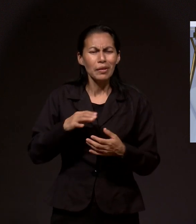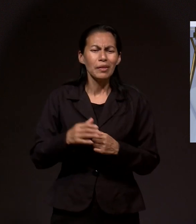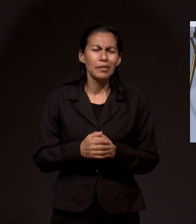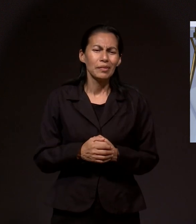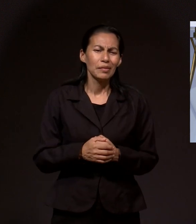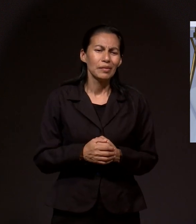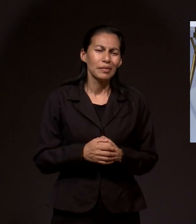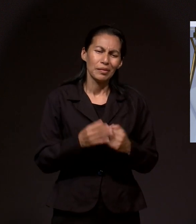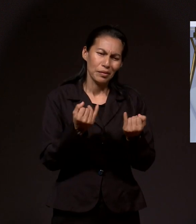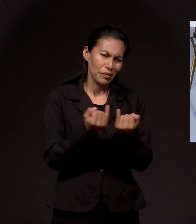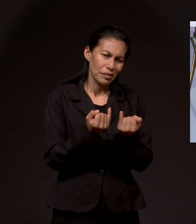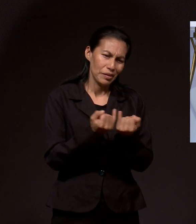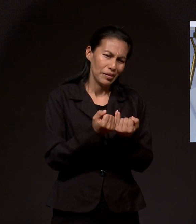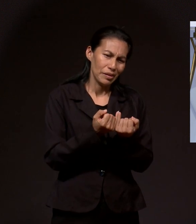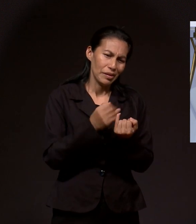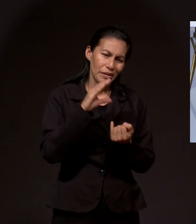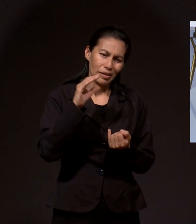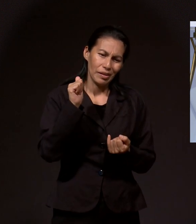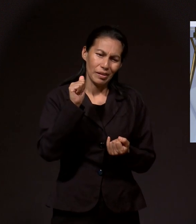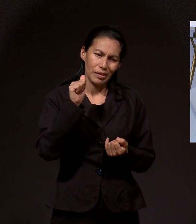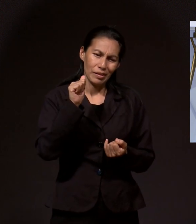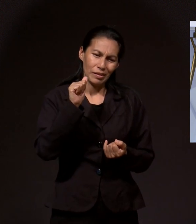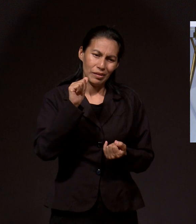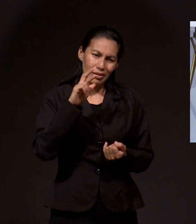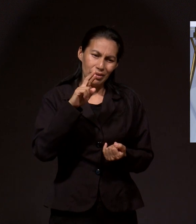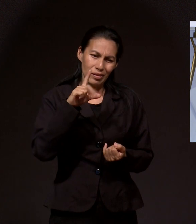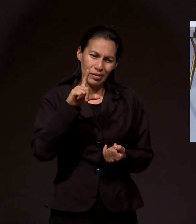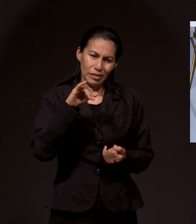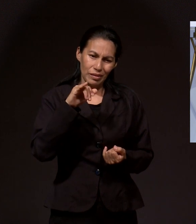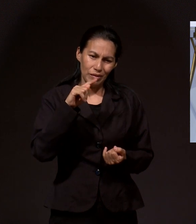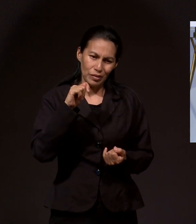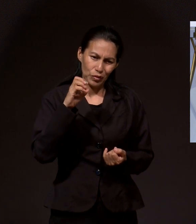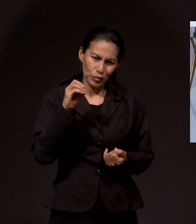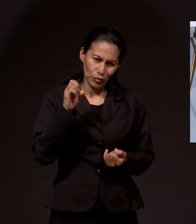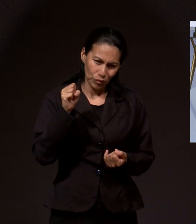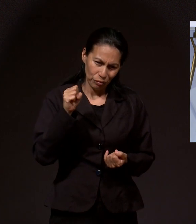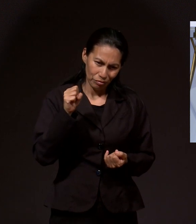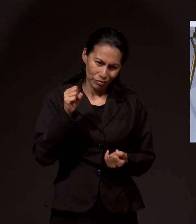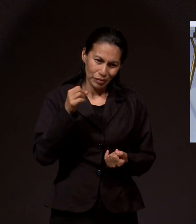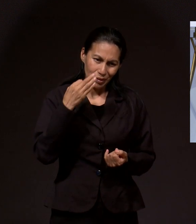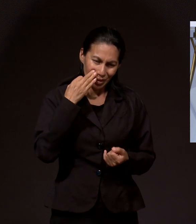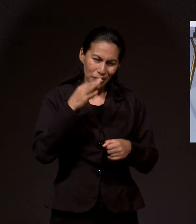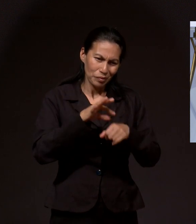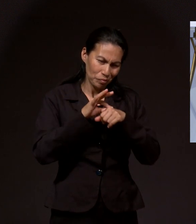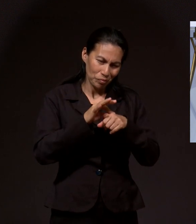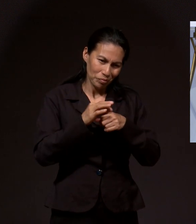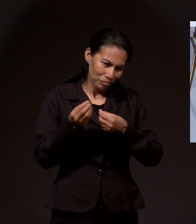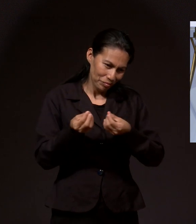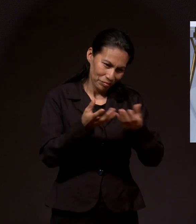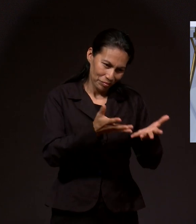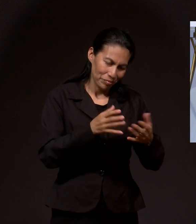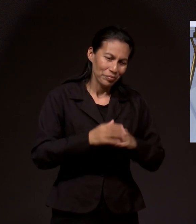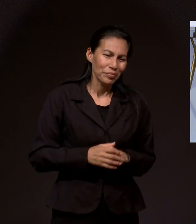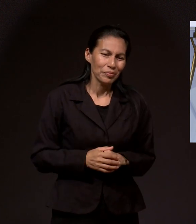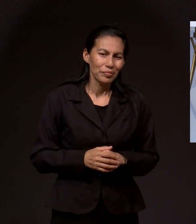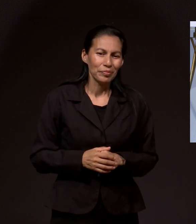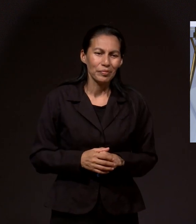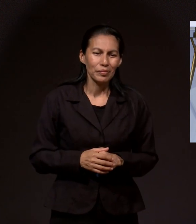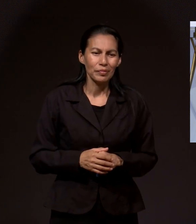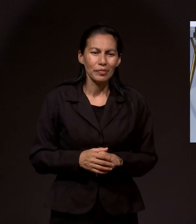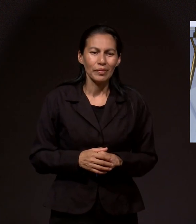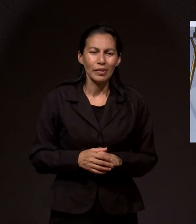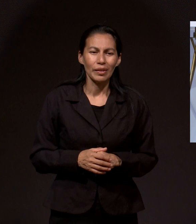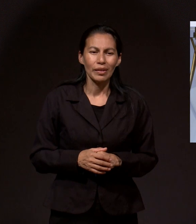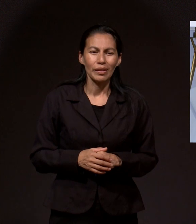que nos han dado también, igual que Carlitos, testimonio de este maravilloso poder que Dios